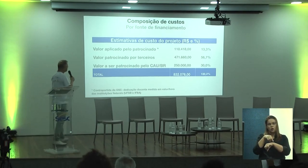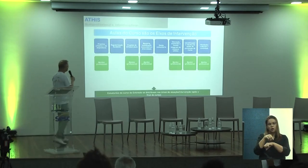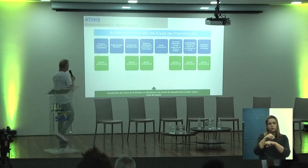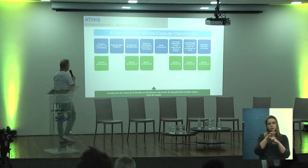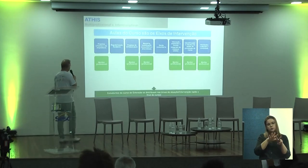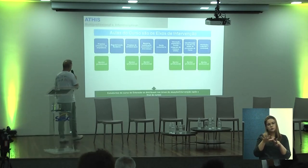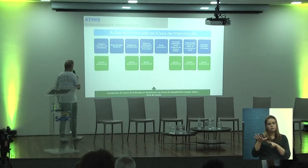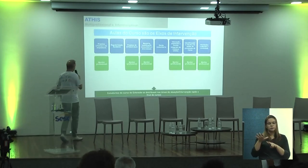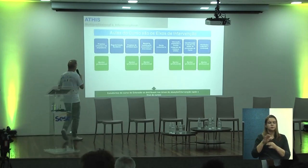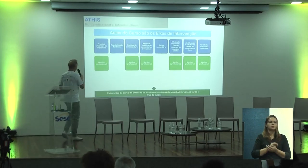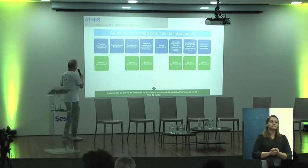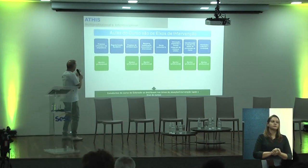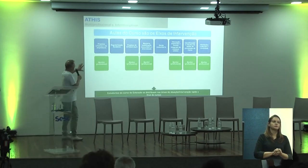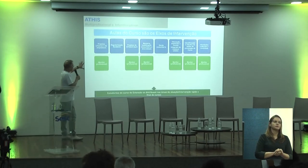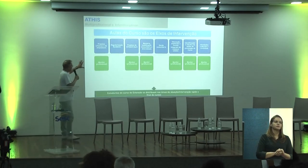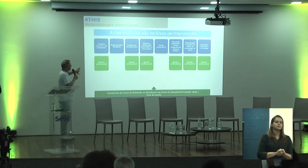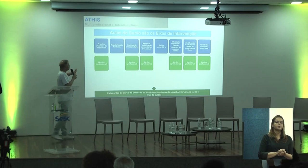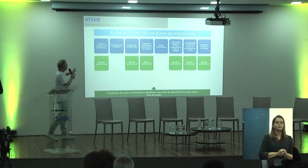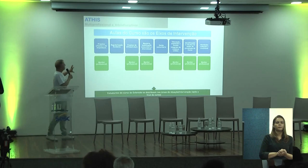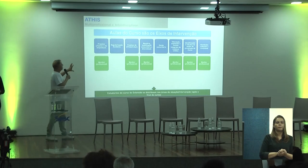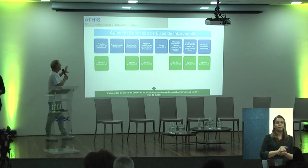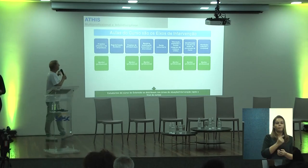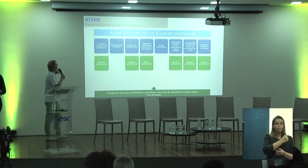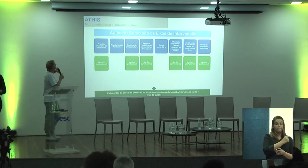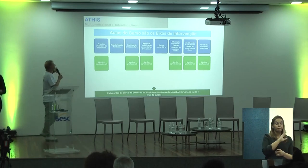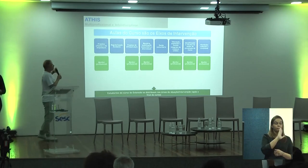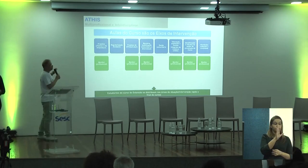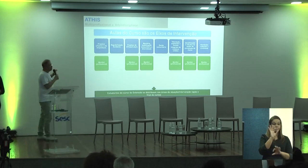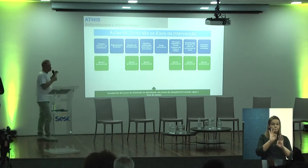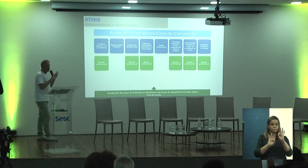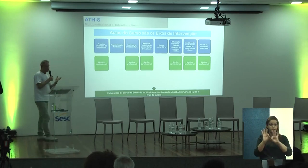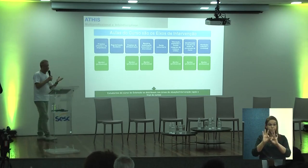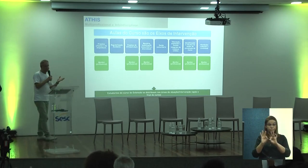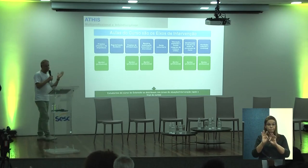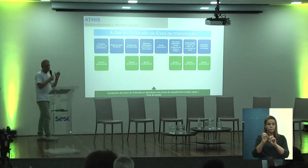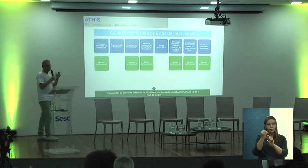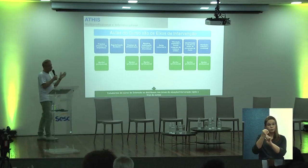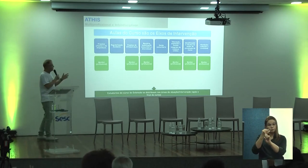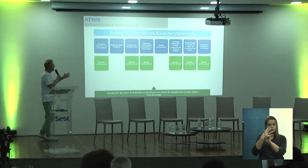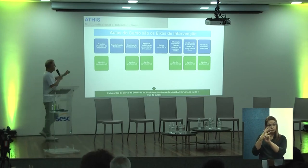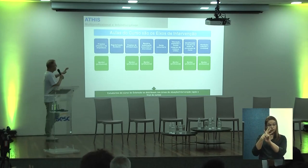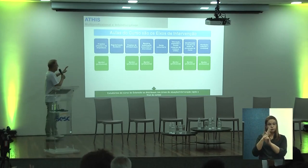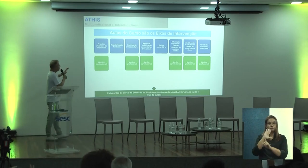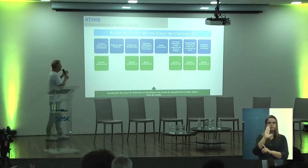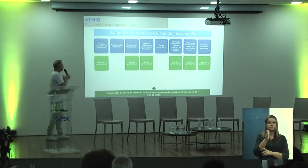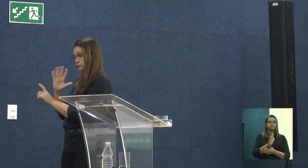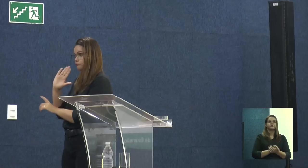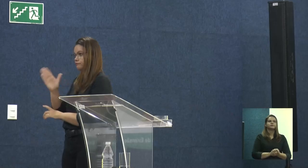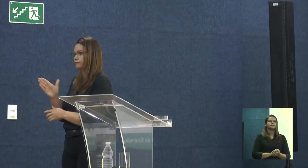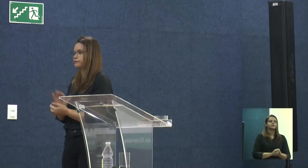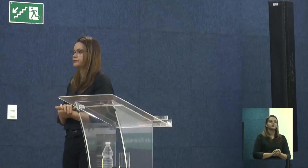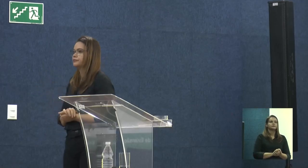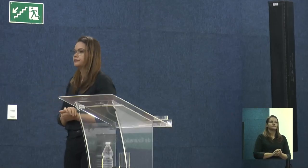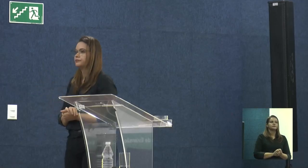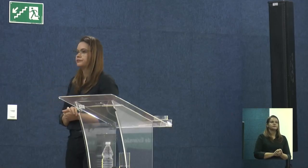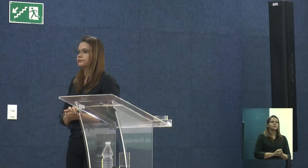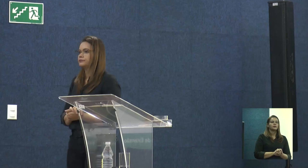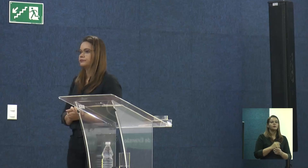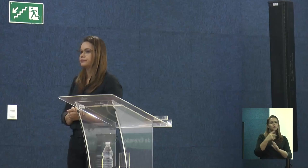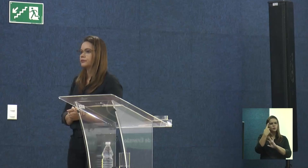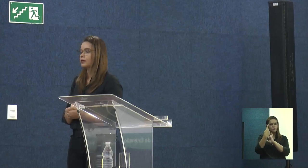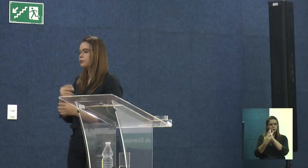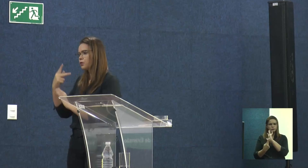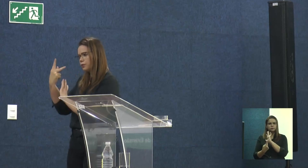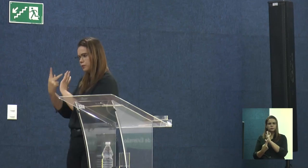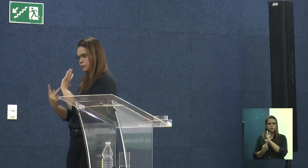Seguir? Bom, aqui entra já essa preparação para eu falar do curso de extensão, então. A gente, a concepção do projeto,